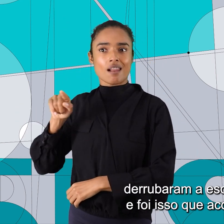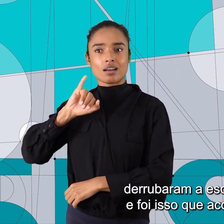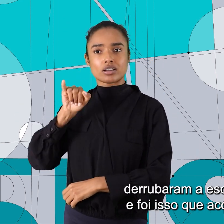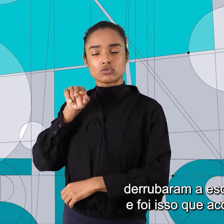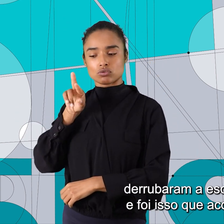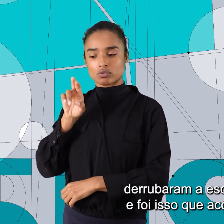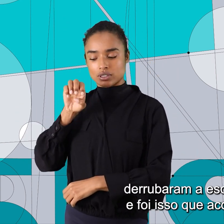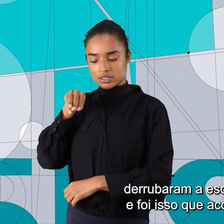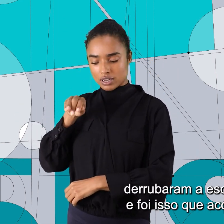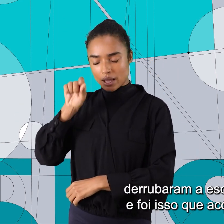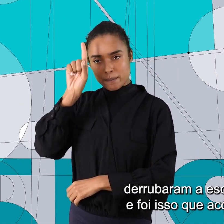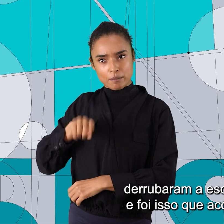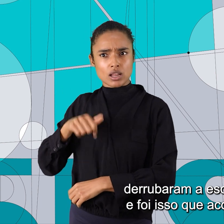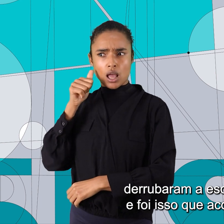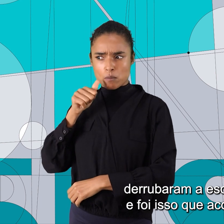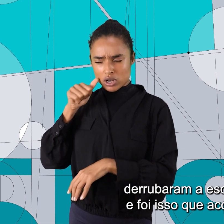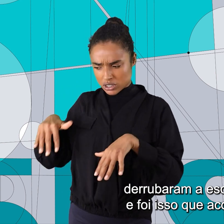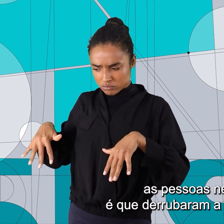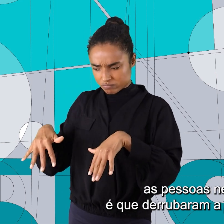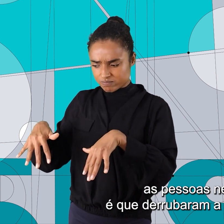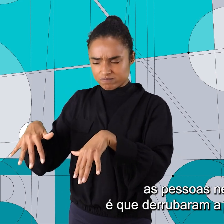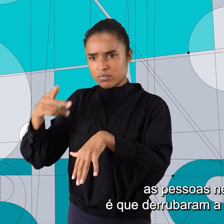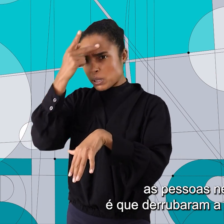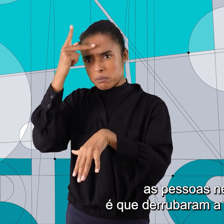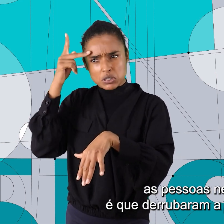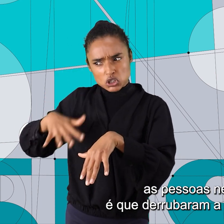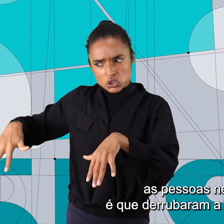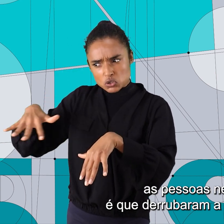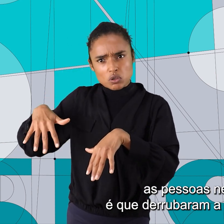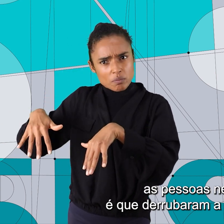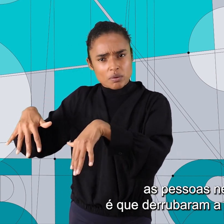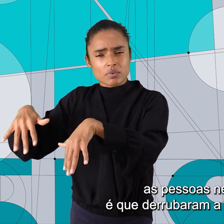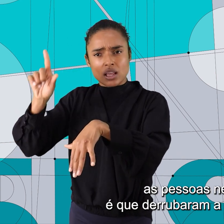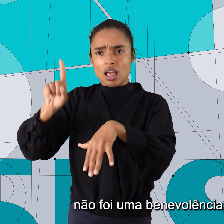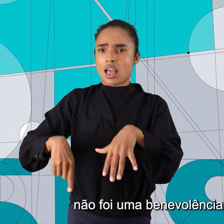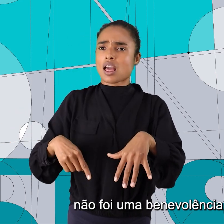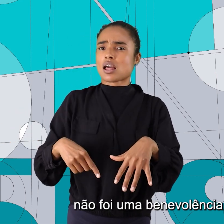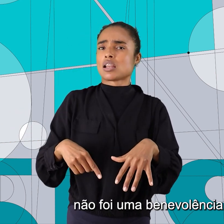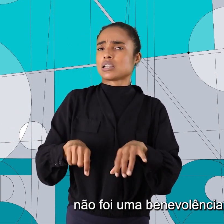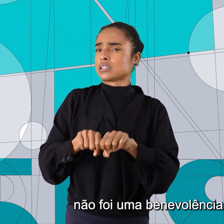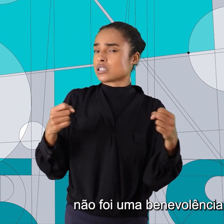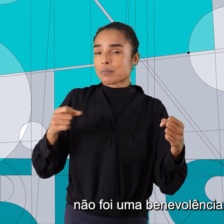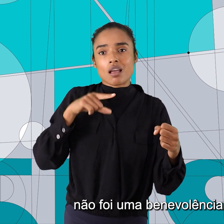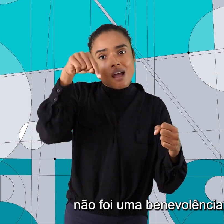negras derrubaram a escravidão e foi isso que aconteceu, as pessoas negras é que derrubaram a escravidão, não foi uma benevolência de uma